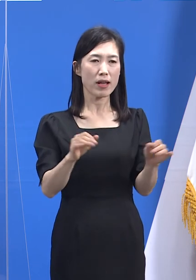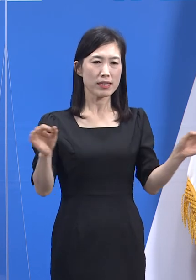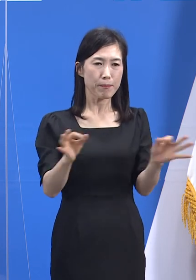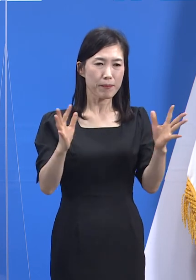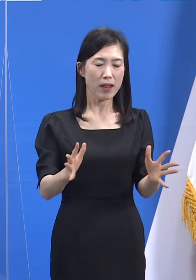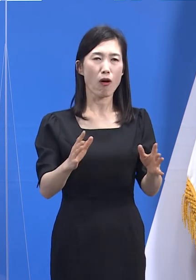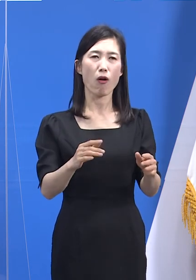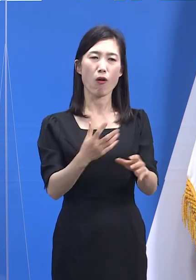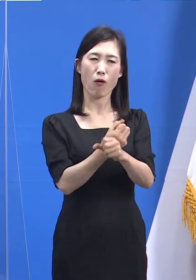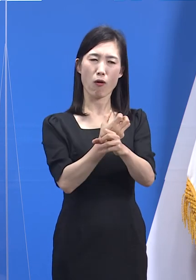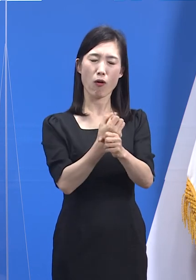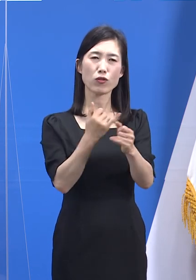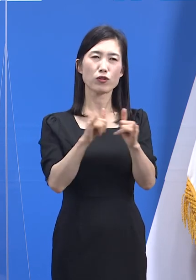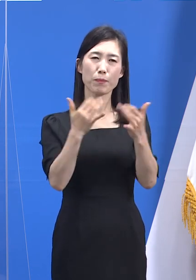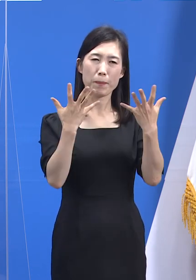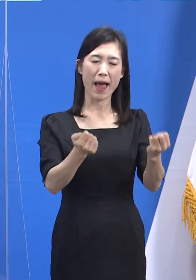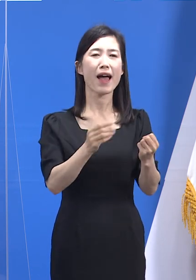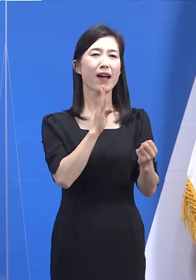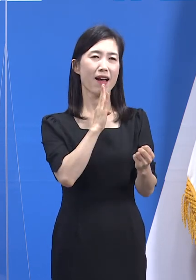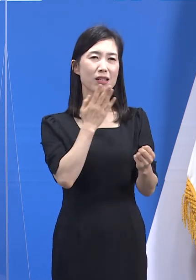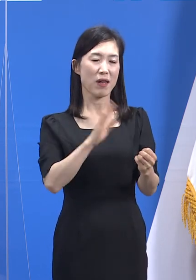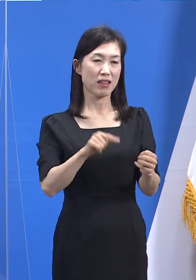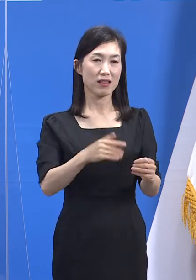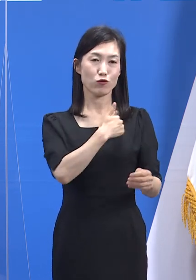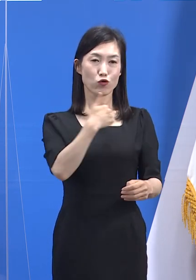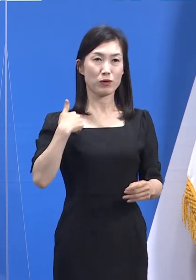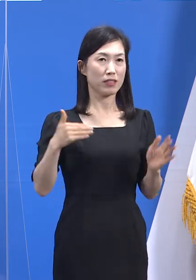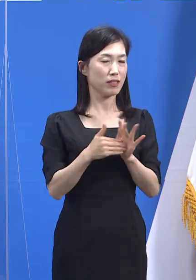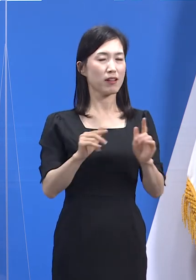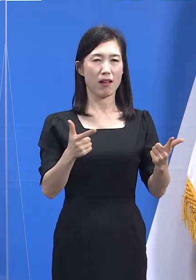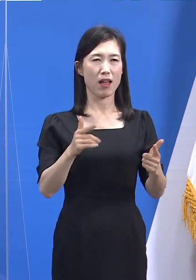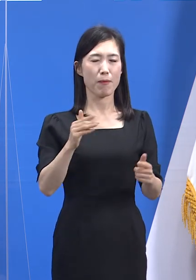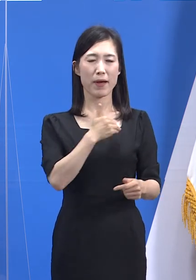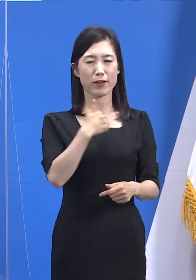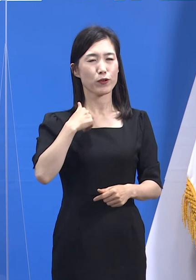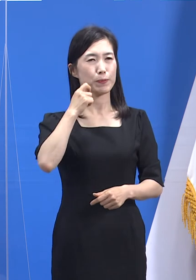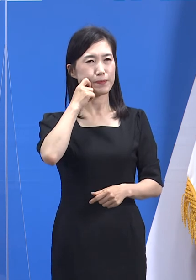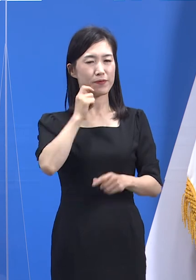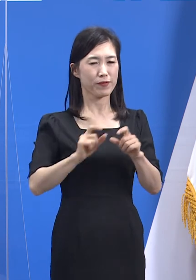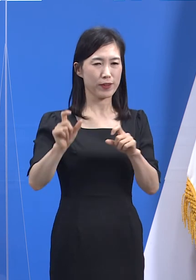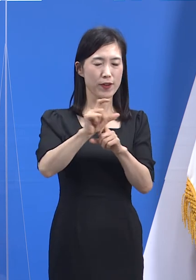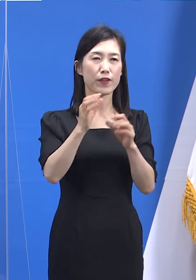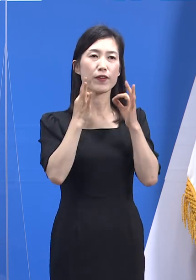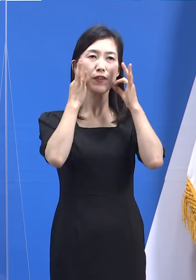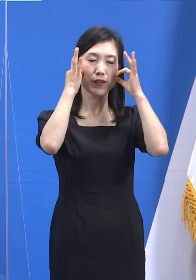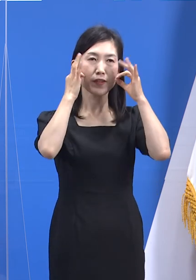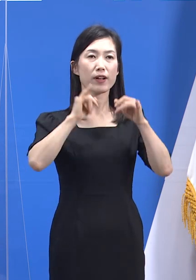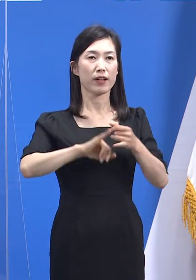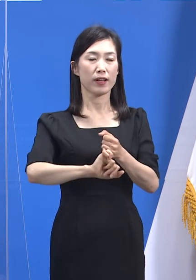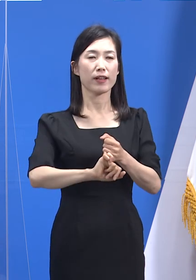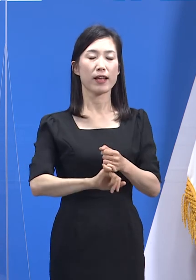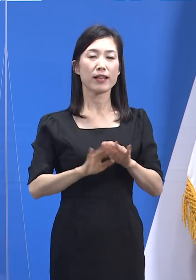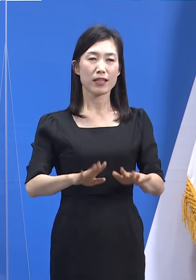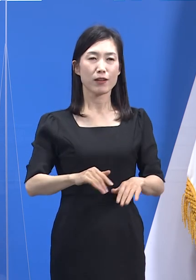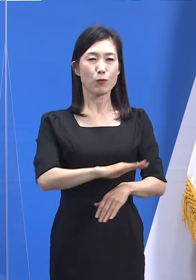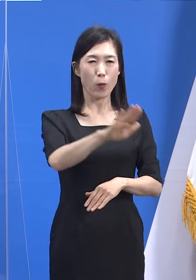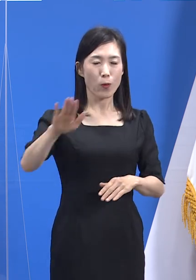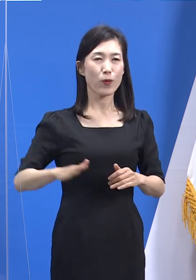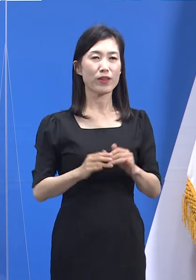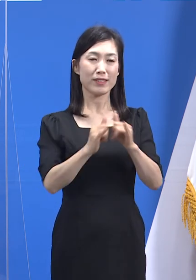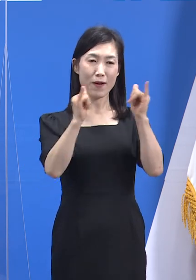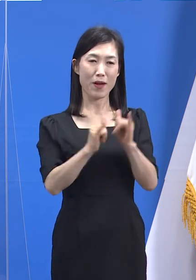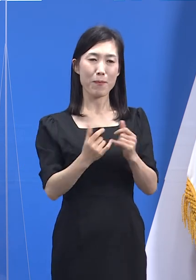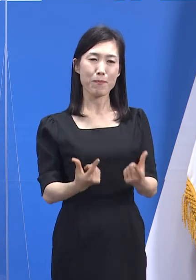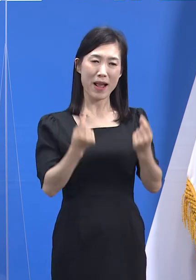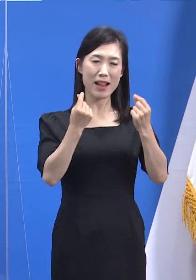상승했지만 여기에 만족하고 안주할 수 없습니다. 우리 모두가 사회가 더 빨리 더 많이